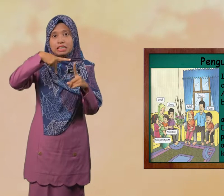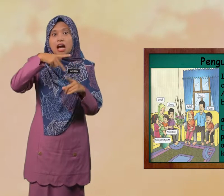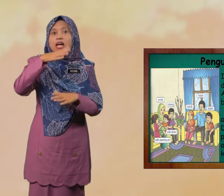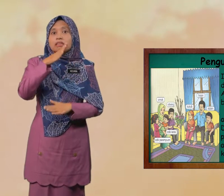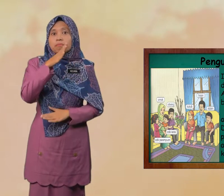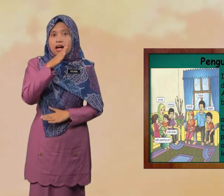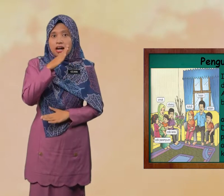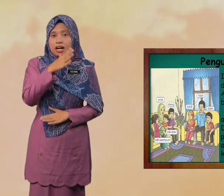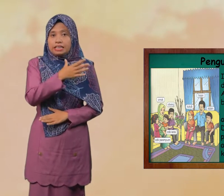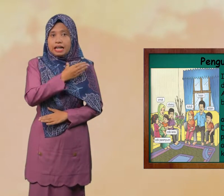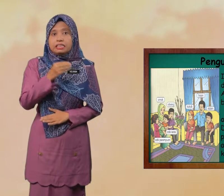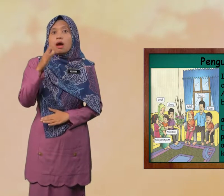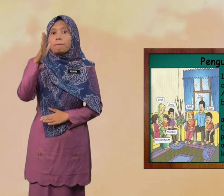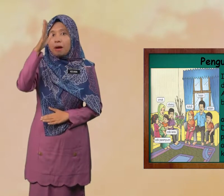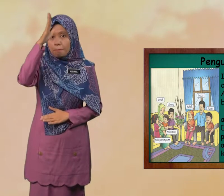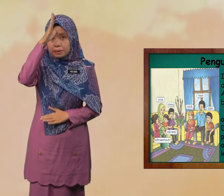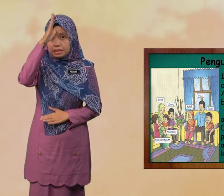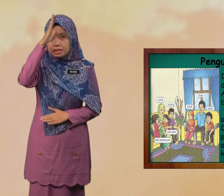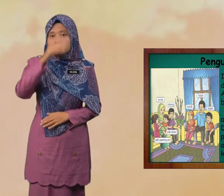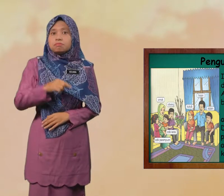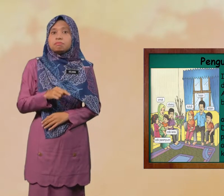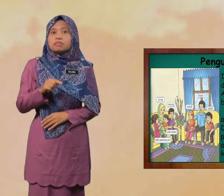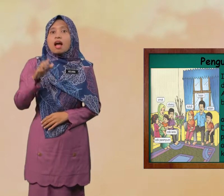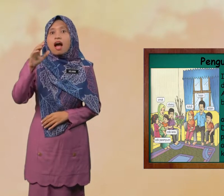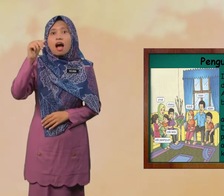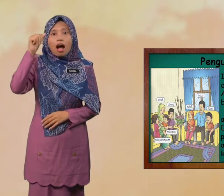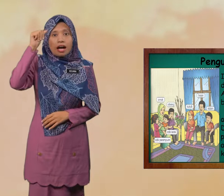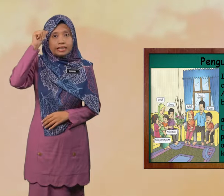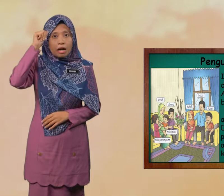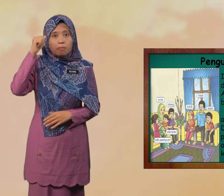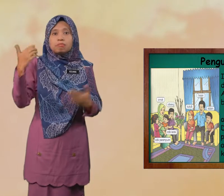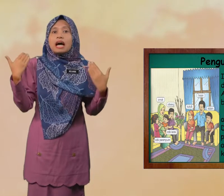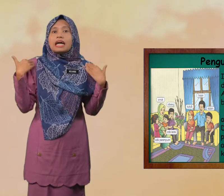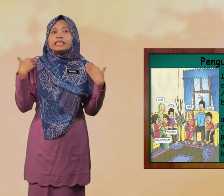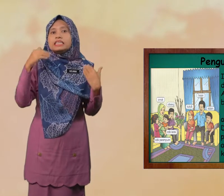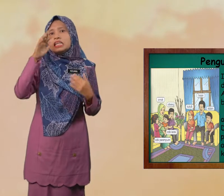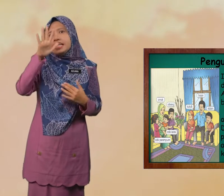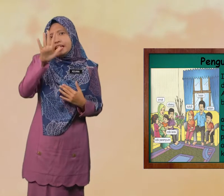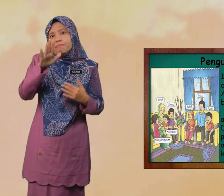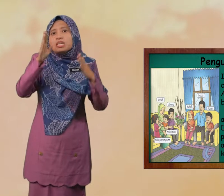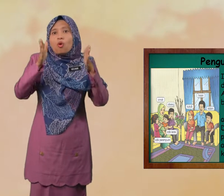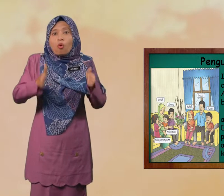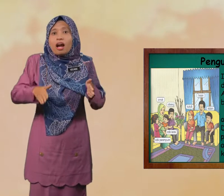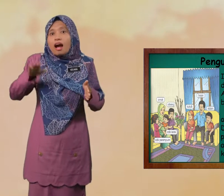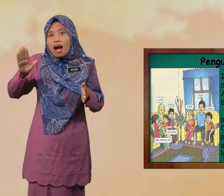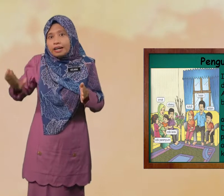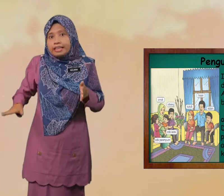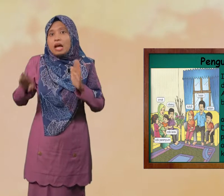Emak Dan Bapa Adam Ada Lima Orang Adik